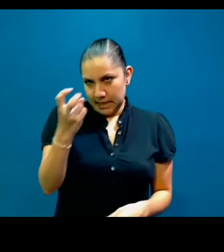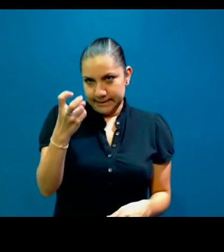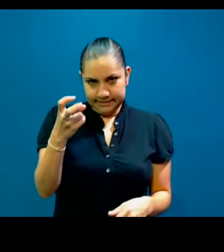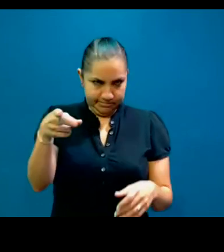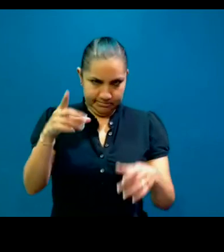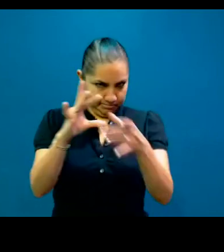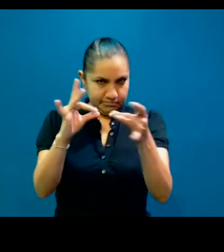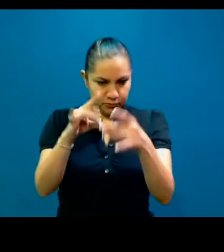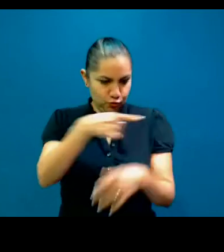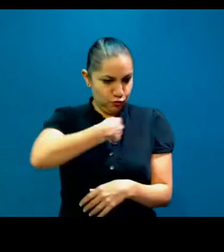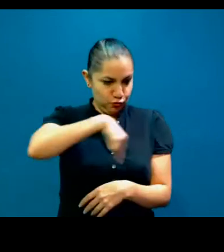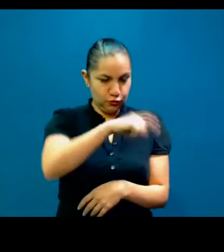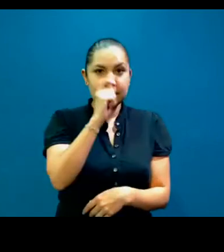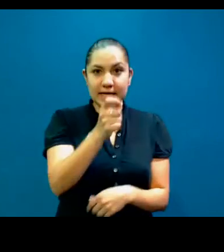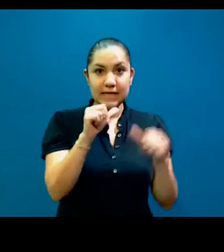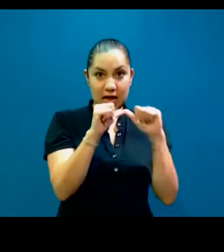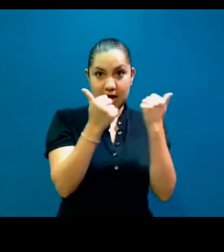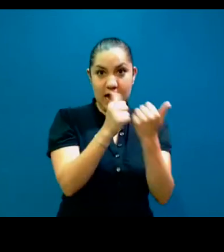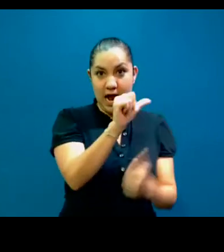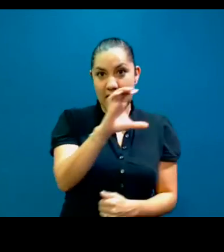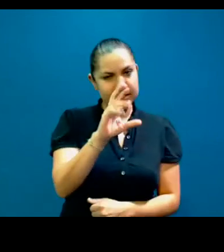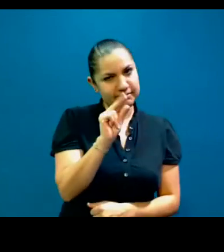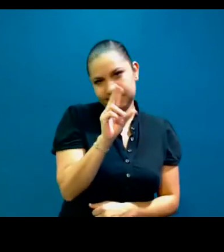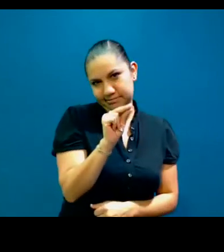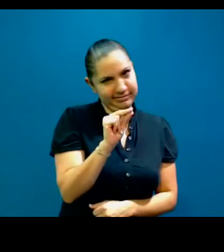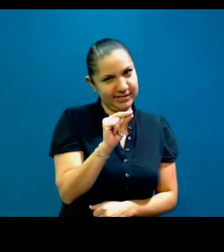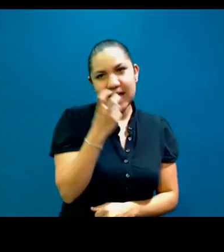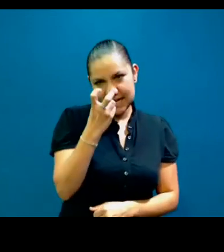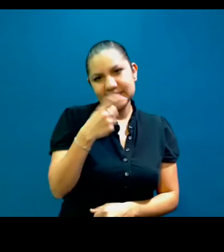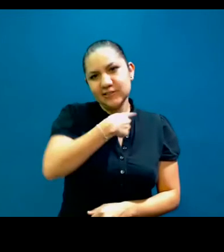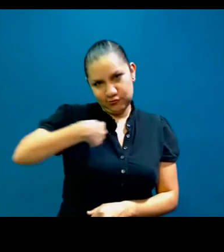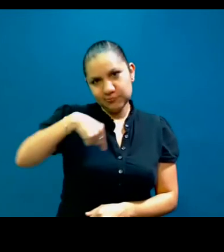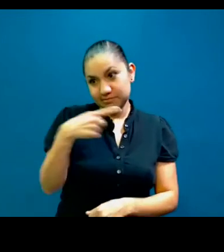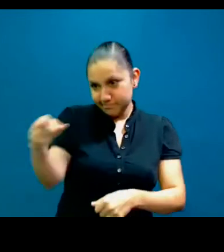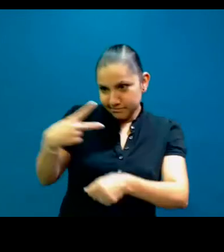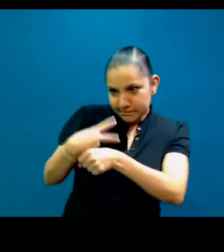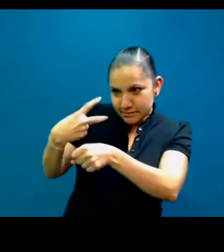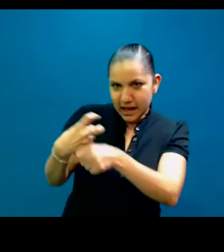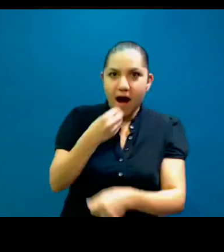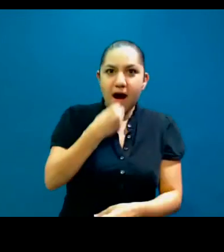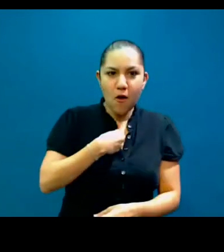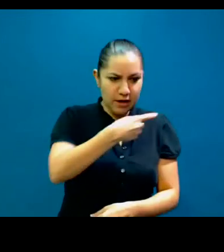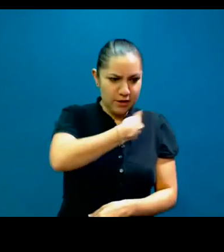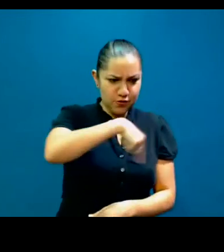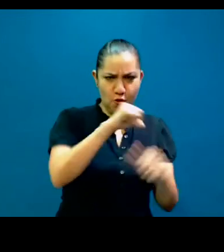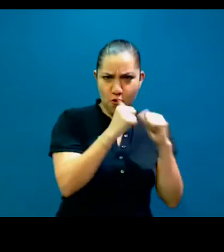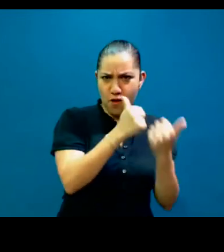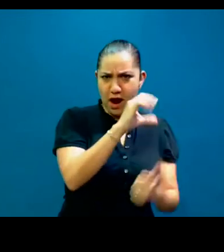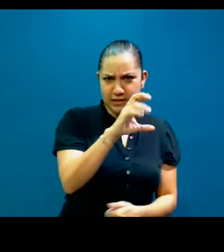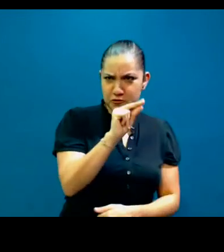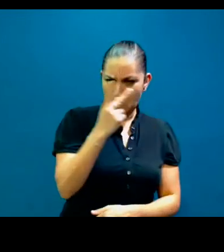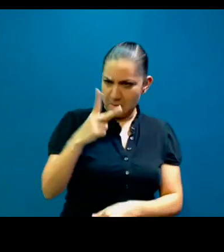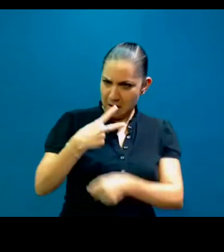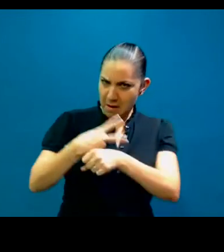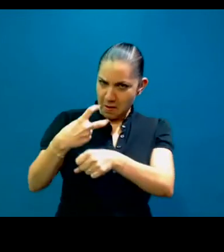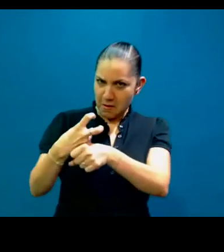somos una asociación civil y por ello nos sentimos muy orgullosos y contentos de que nos hayas invitado, Flor, porque en realidad no somos una asociación y